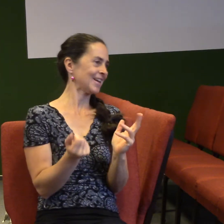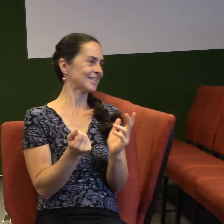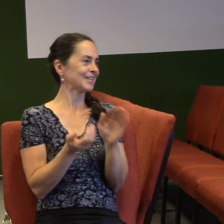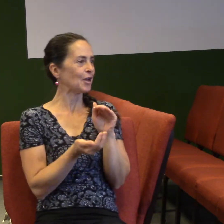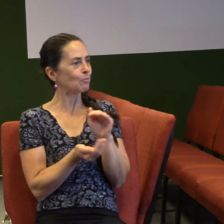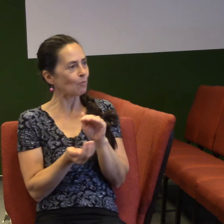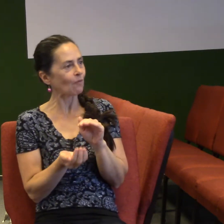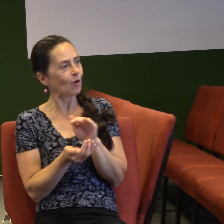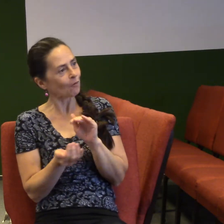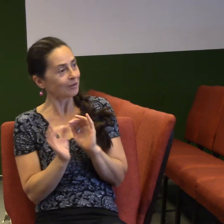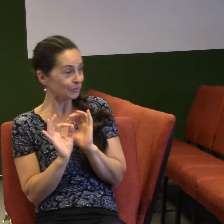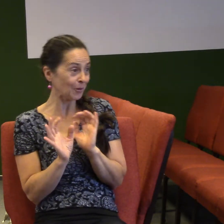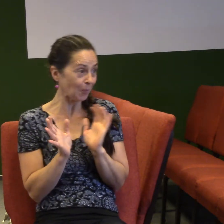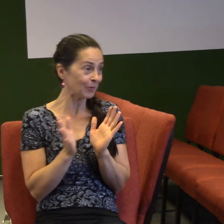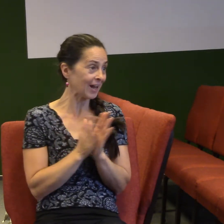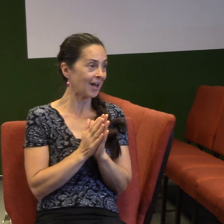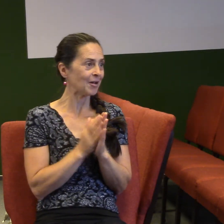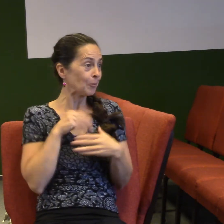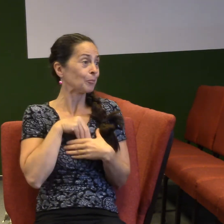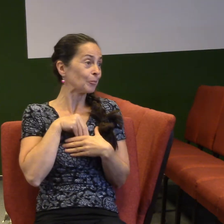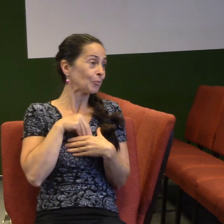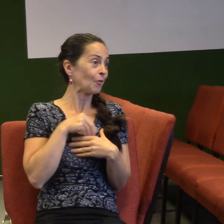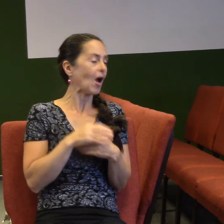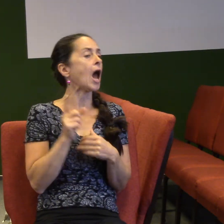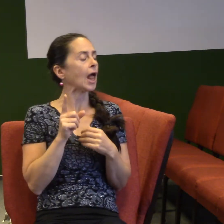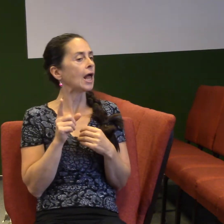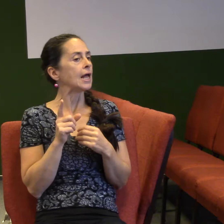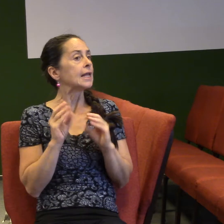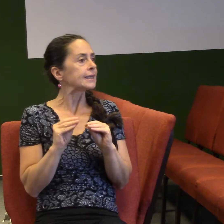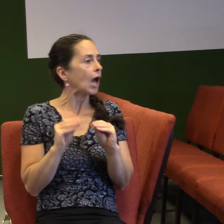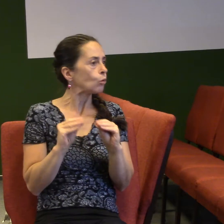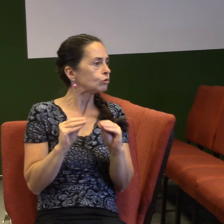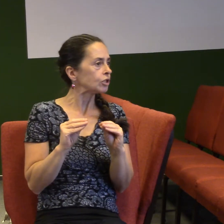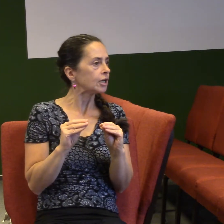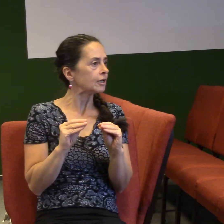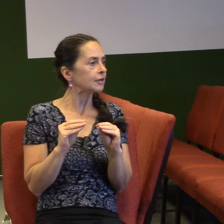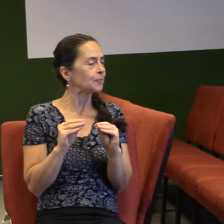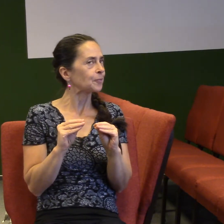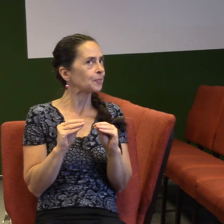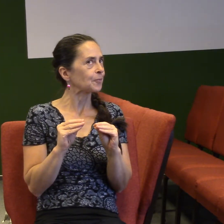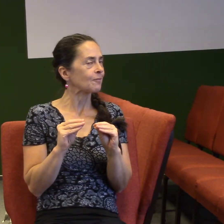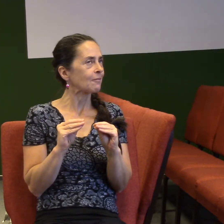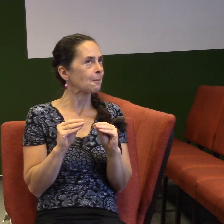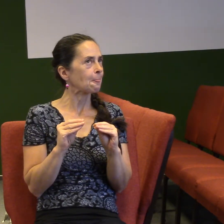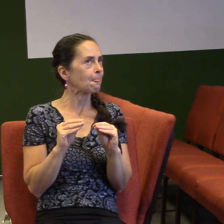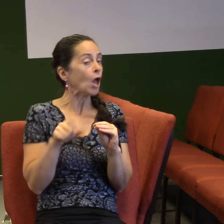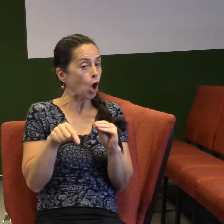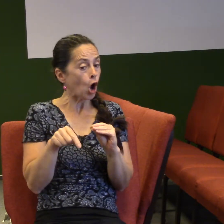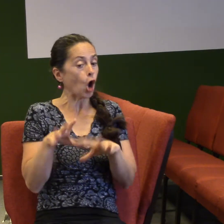naučil se potvora jedna takové věci. Je zvyklý, že dostává dvakrát denně